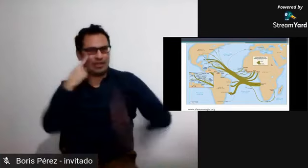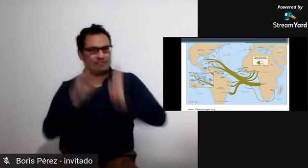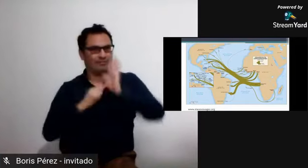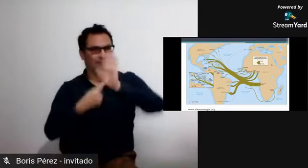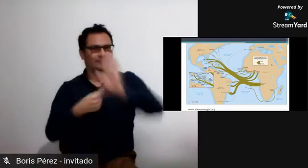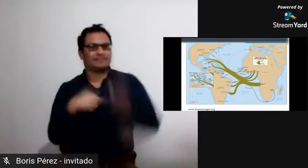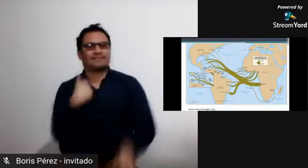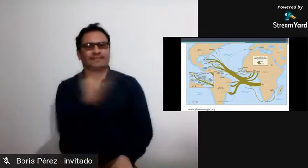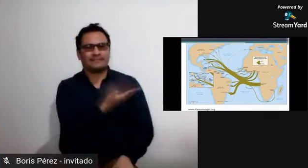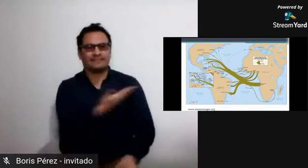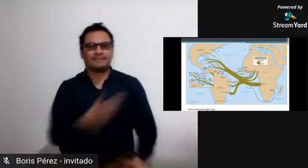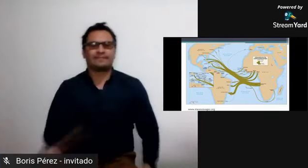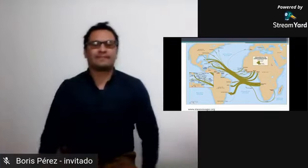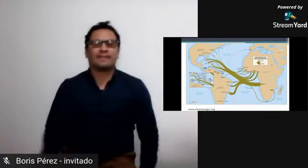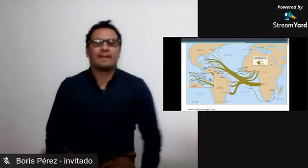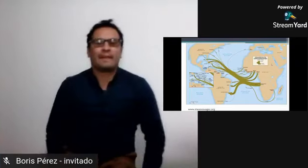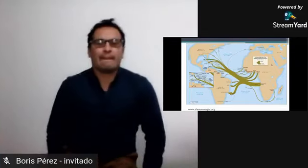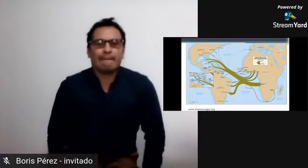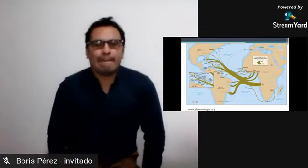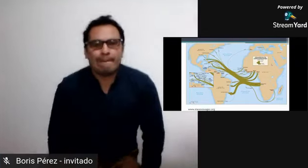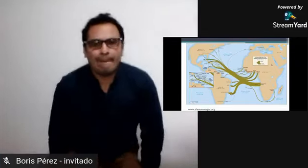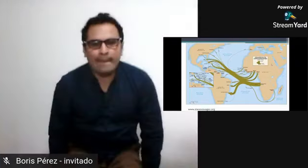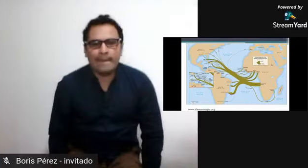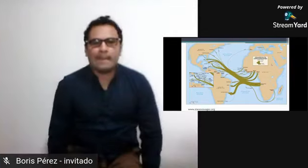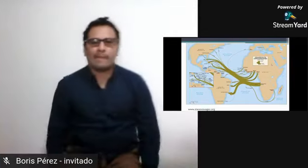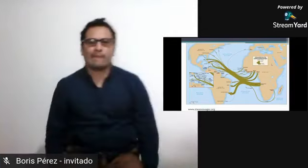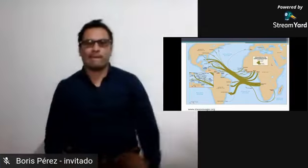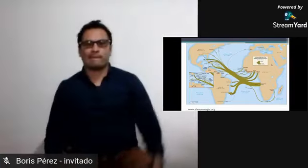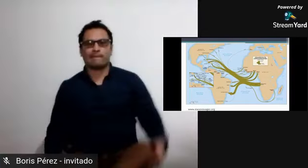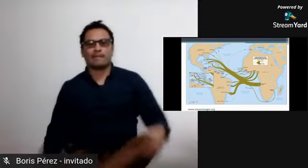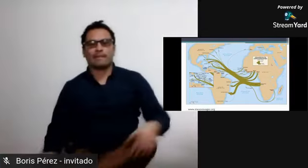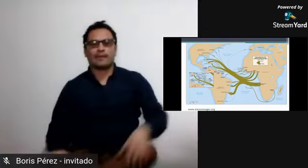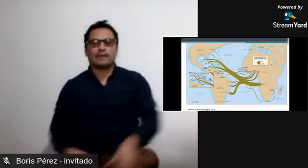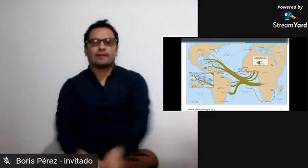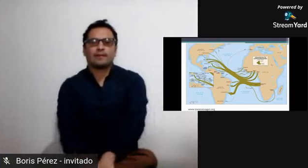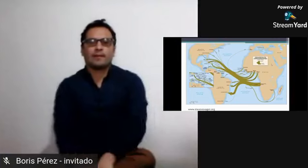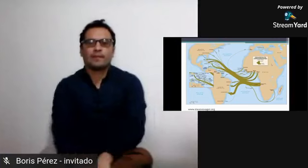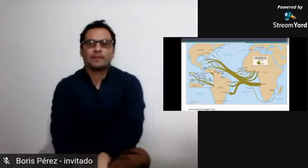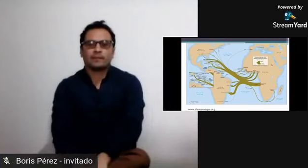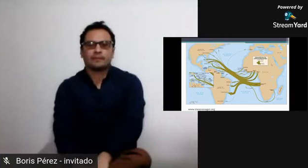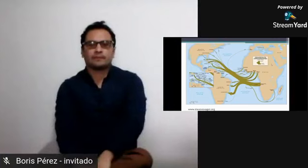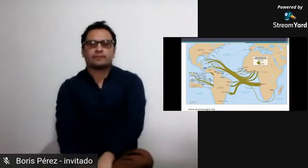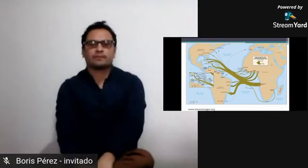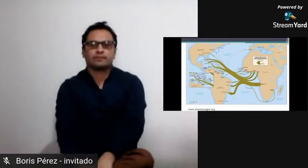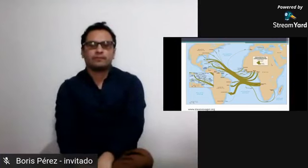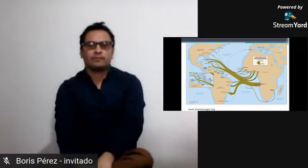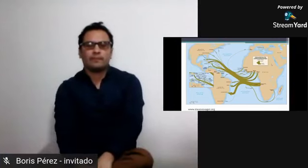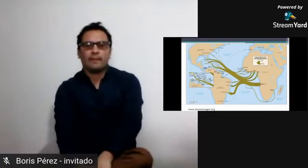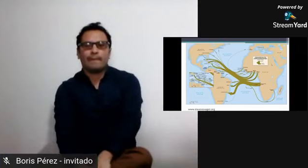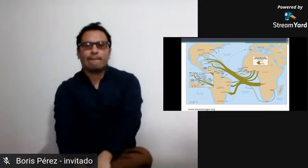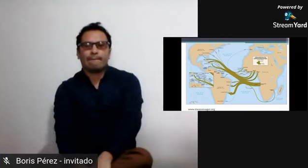demográfico de personas esclavos siguiendo